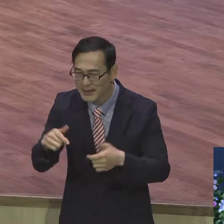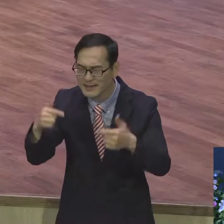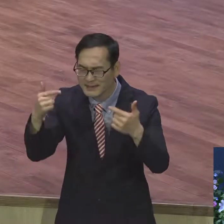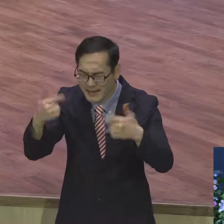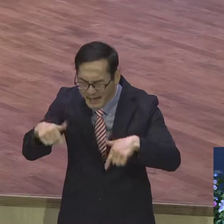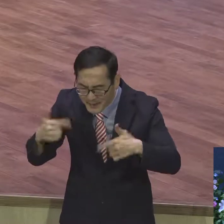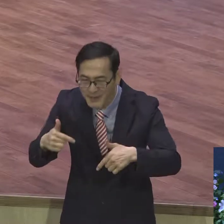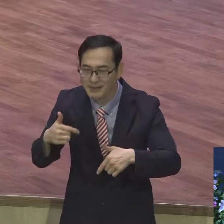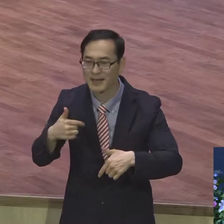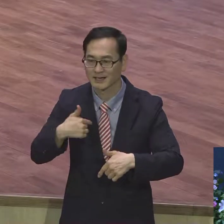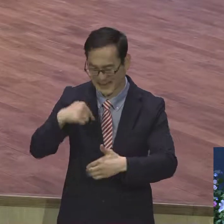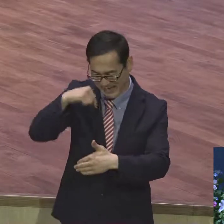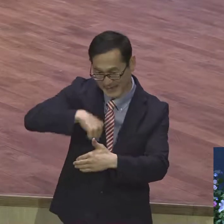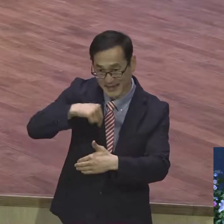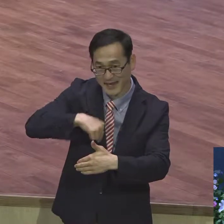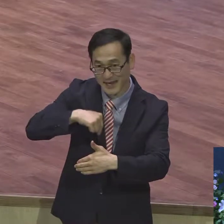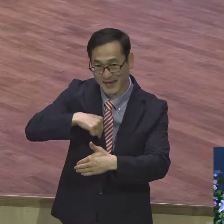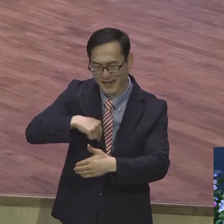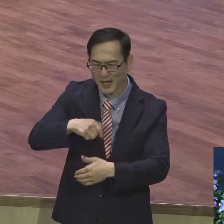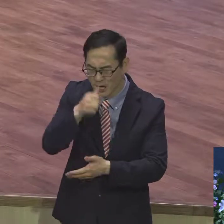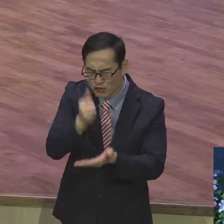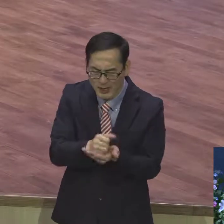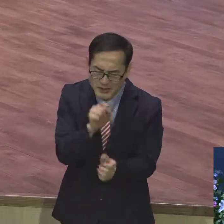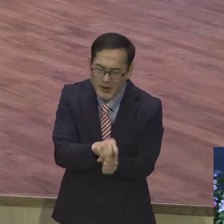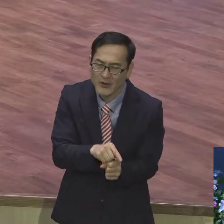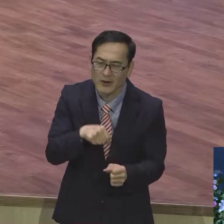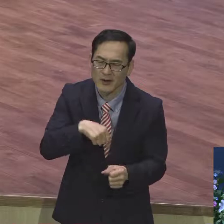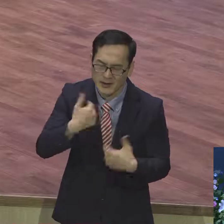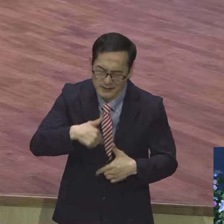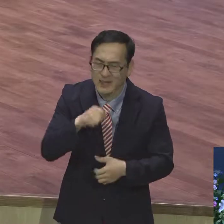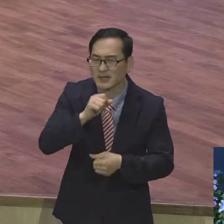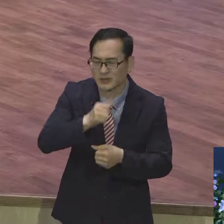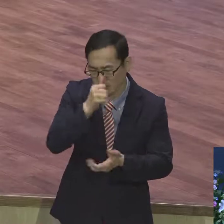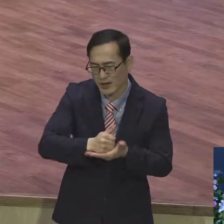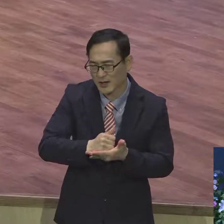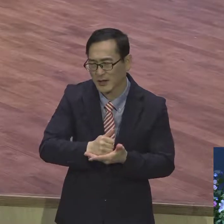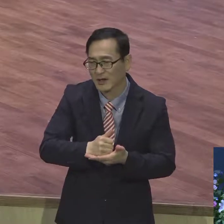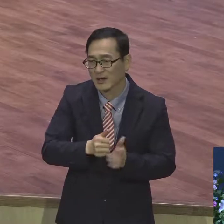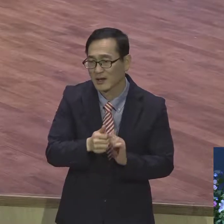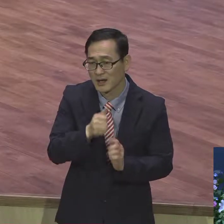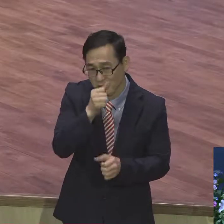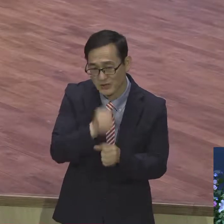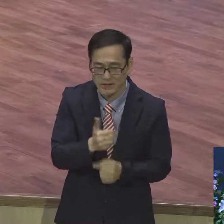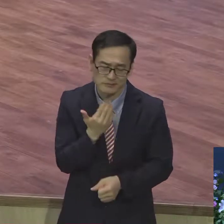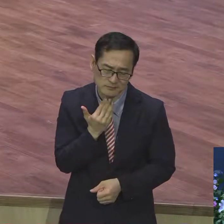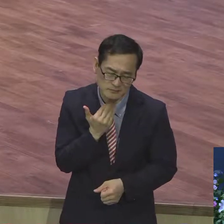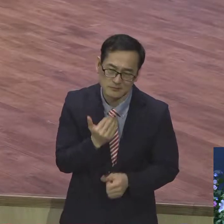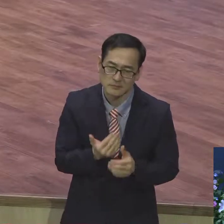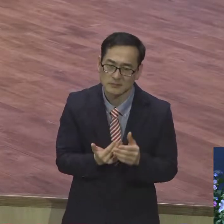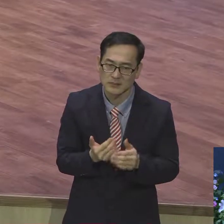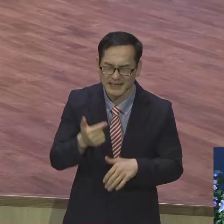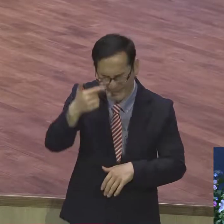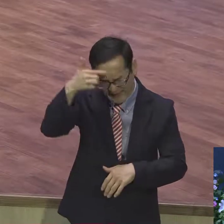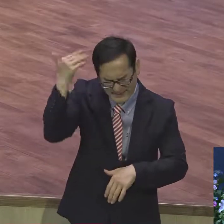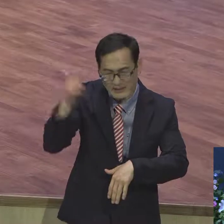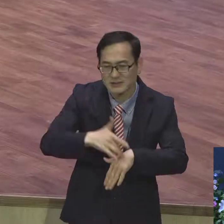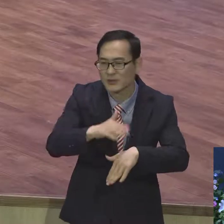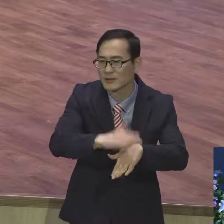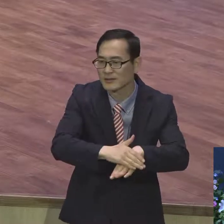나의 예체질은 물속에 장사지니. 내 체질 내 예체질 예체질 그걸